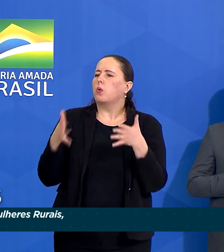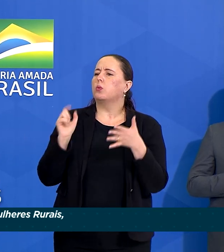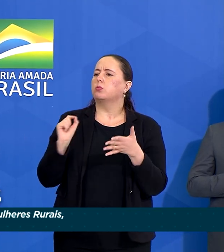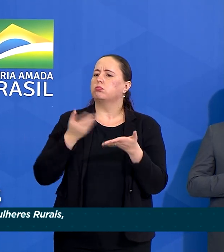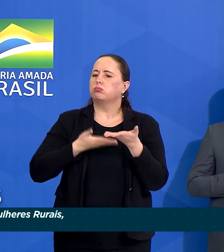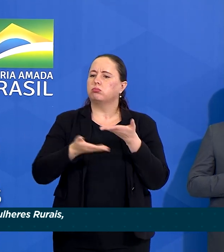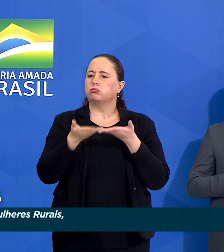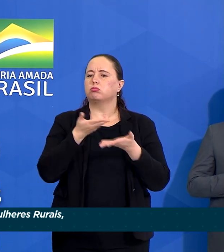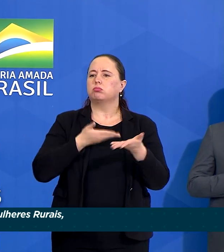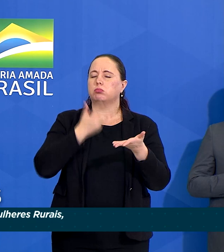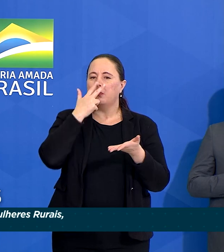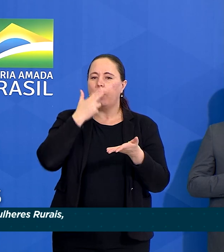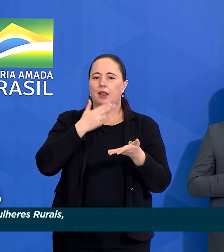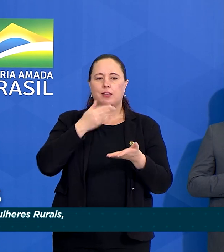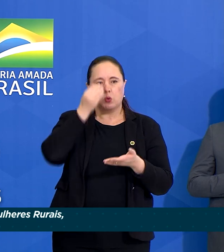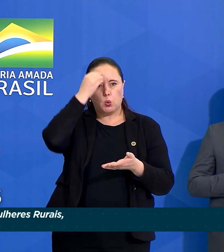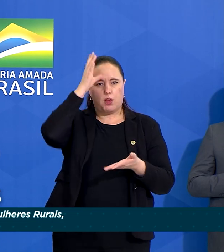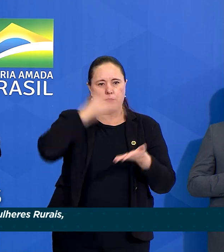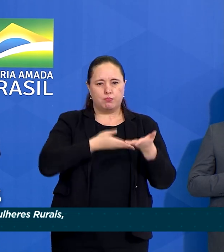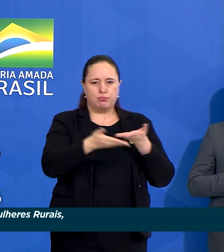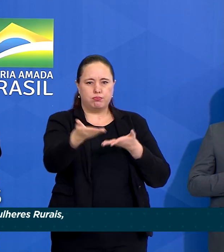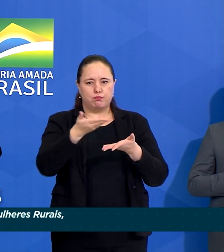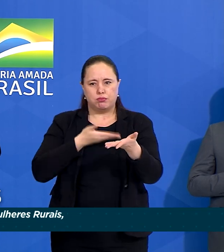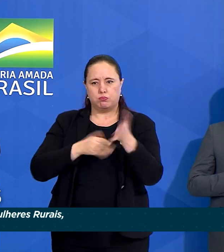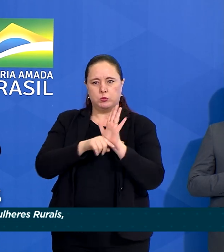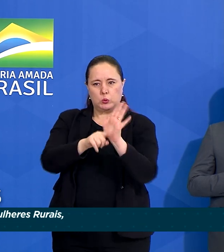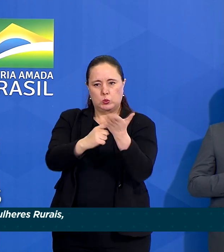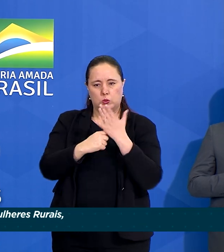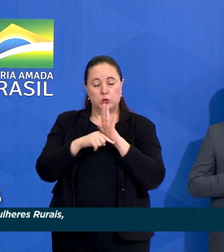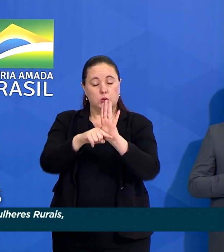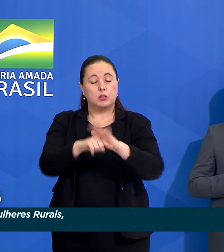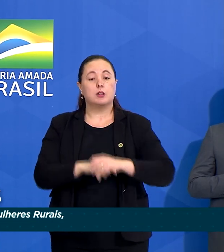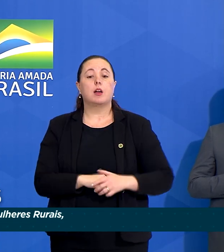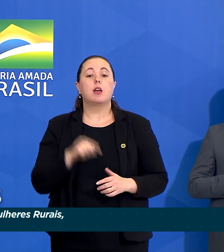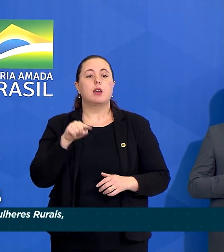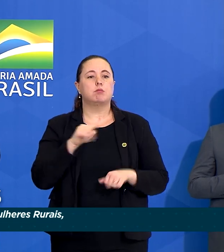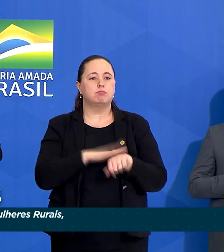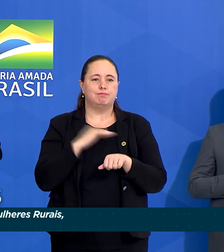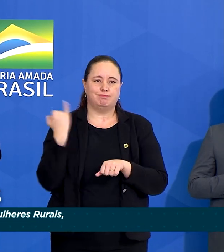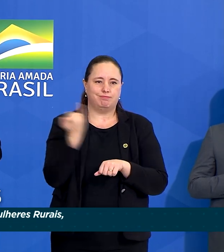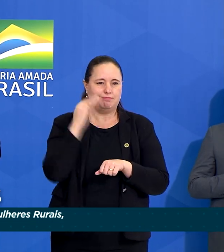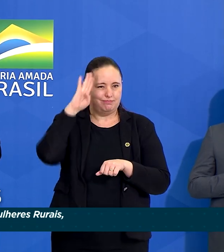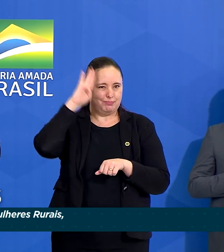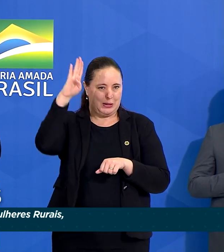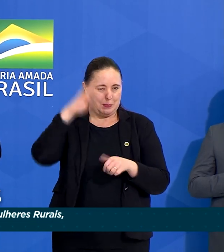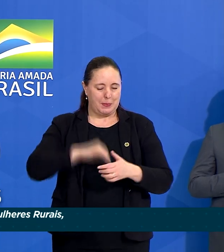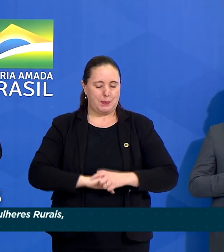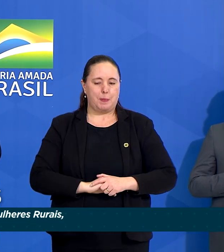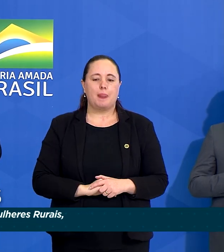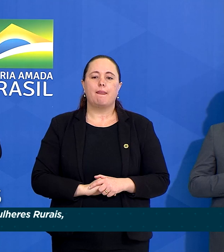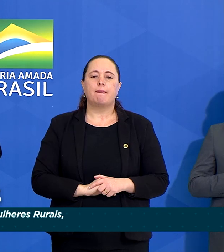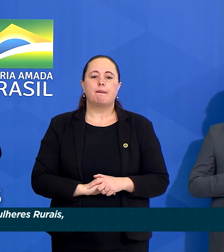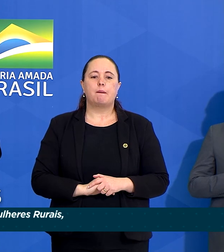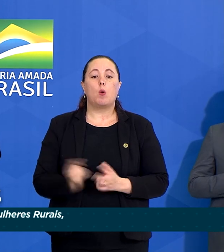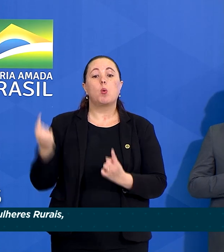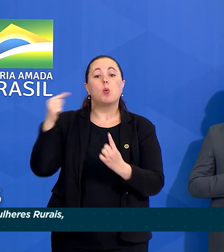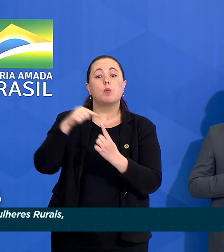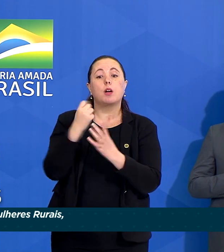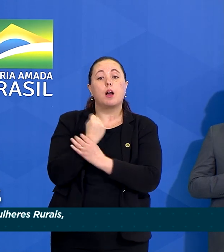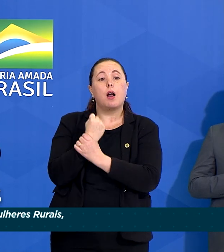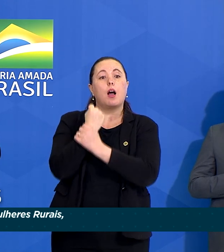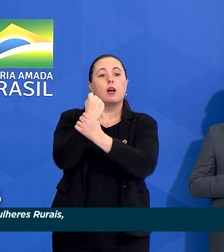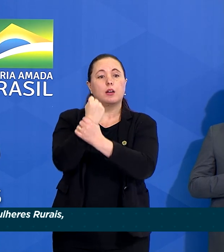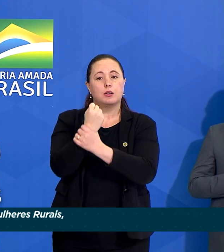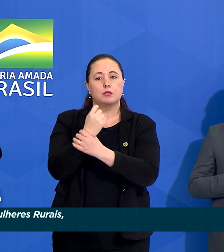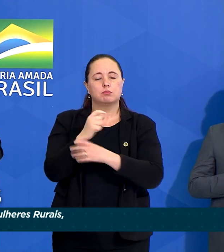intercâmbio de conhecimentos e cooperação. Isso é essencial para a garantia do pleno